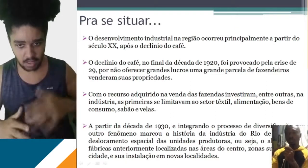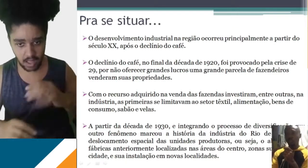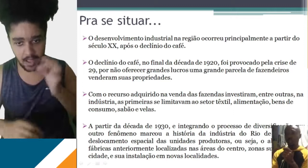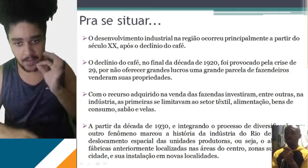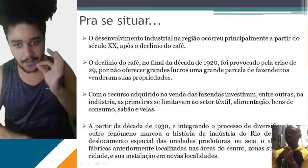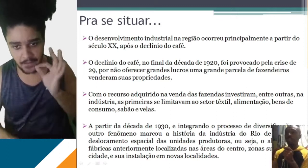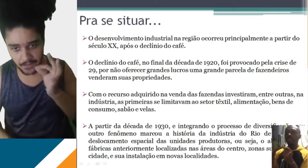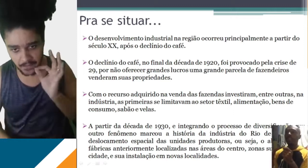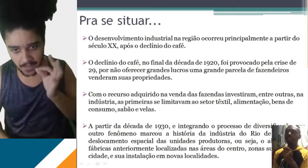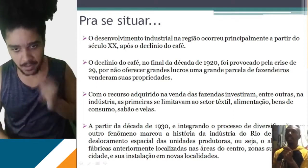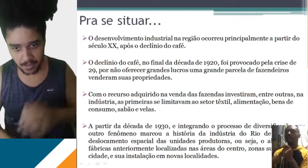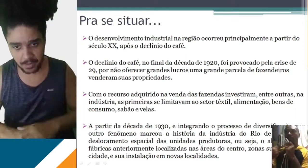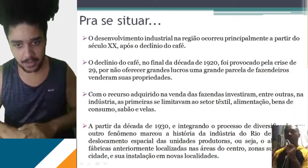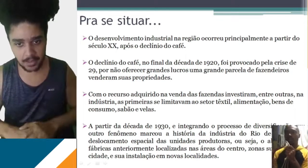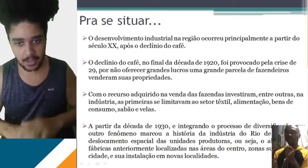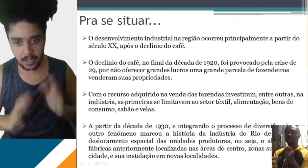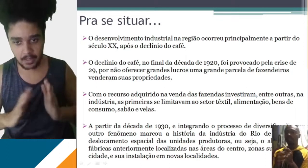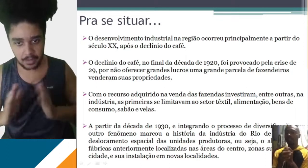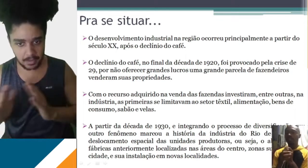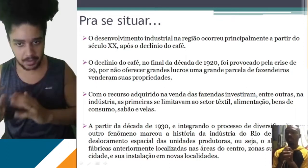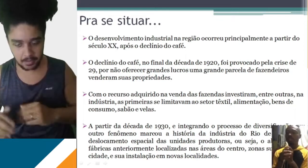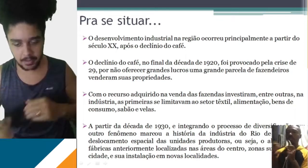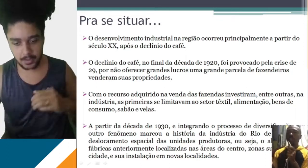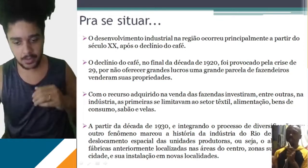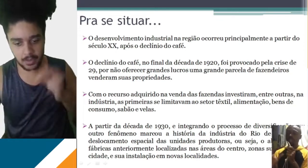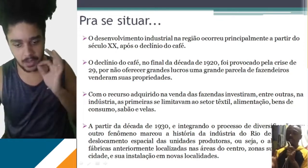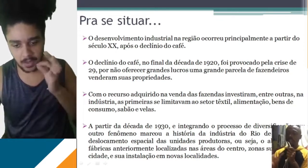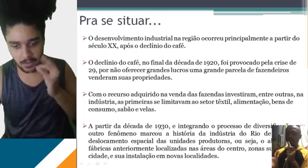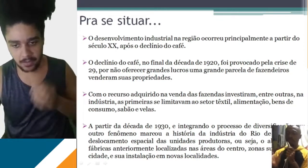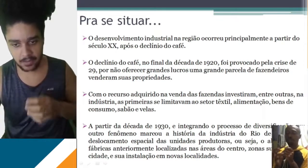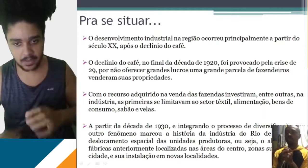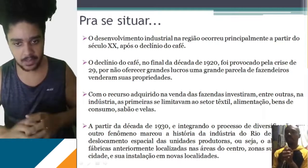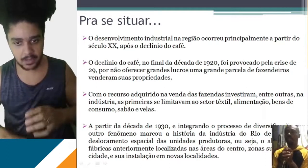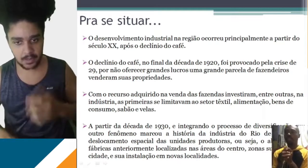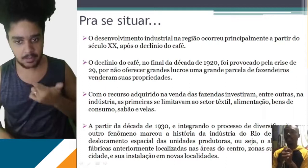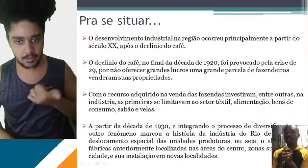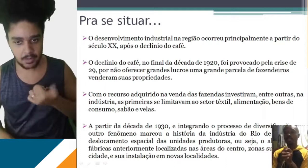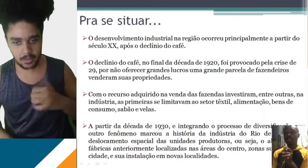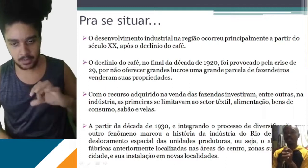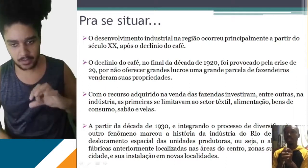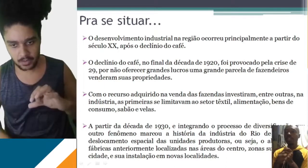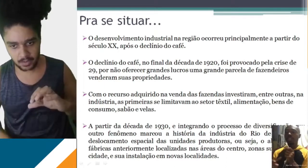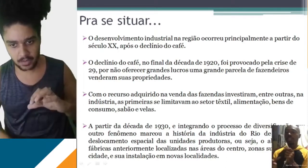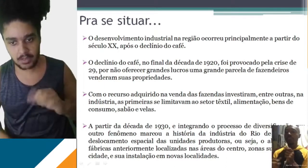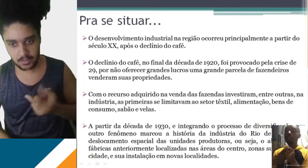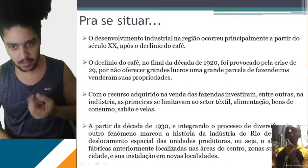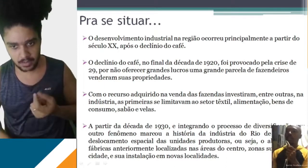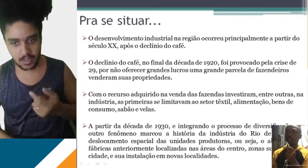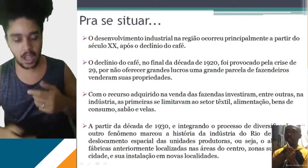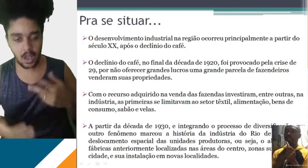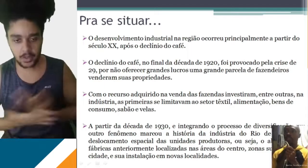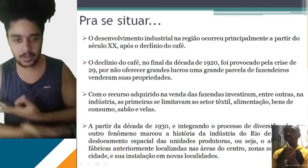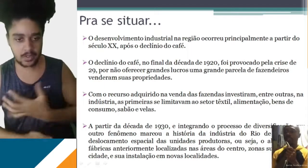Acredito que todos vocês já têm ouvido falar, após o período ali do declínio do café lá próximo ao final do décado de 1920, que